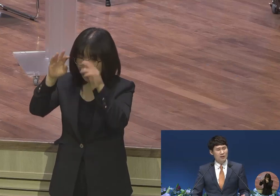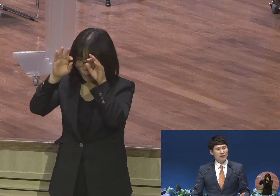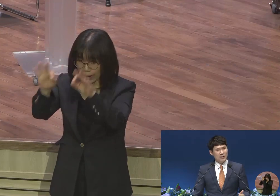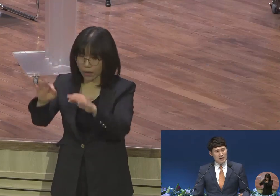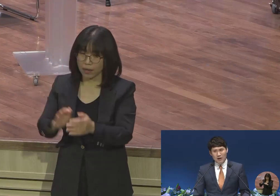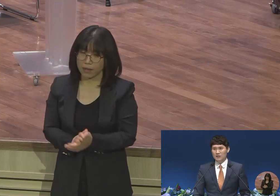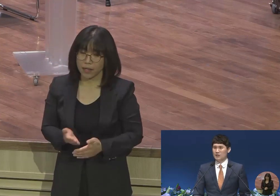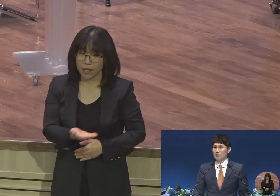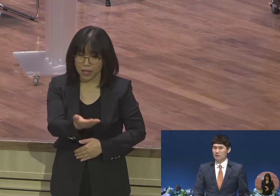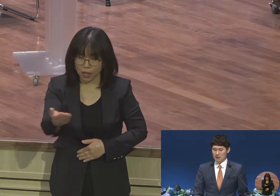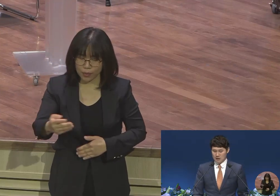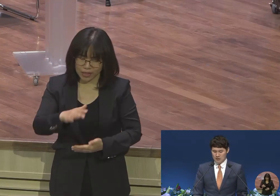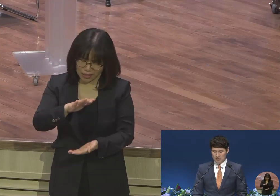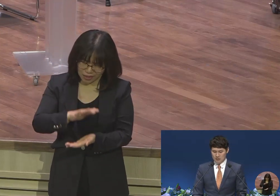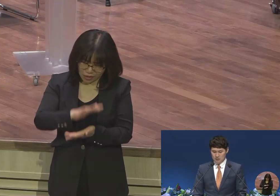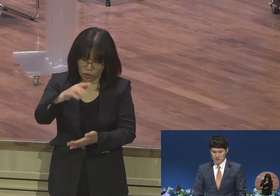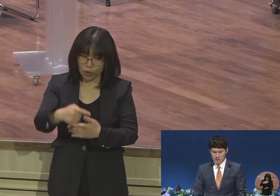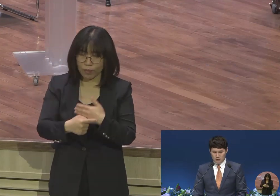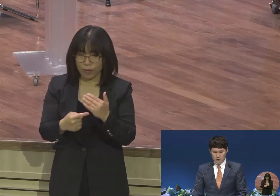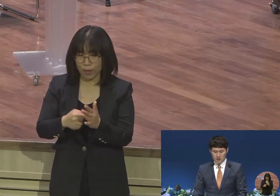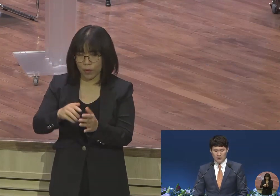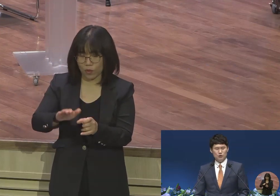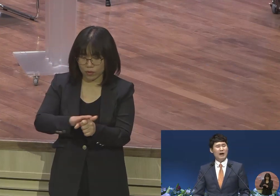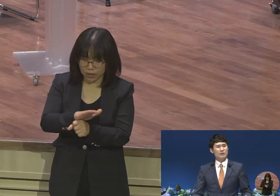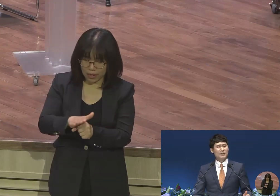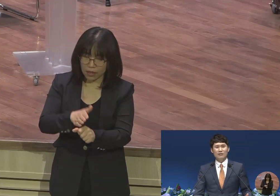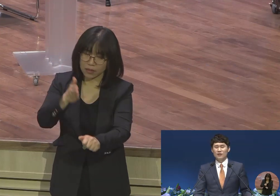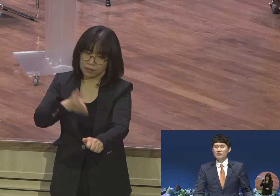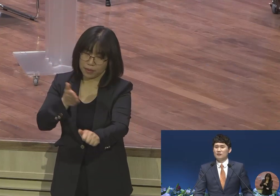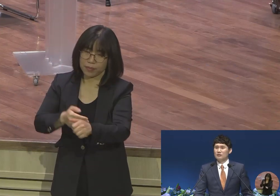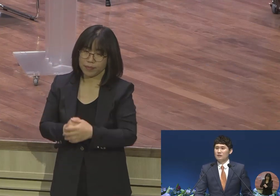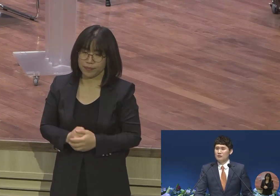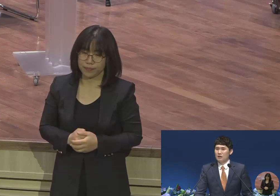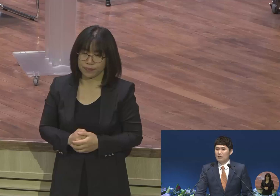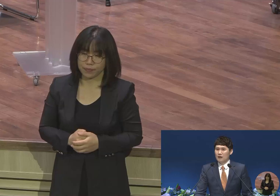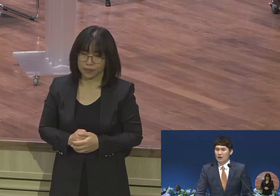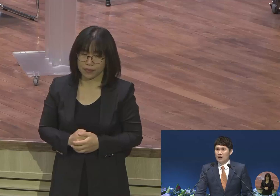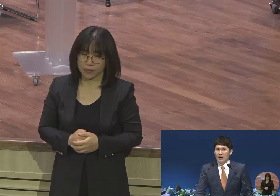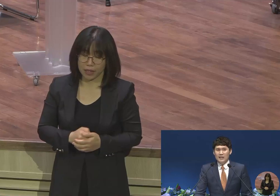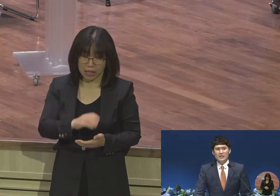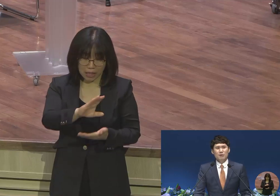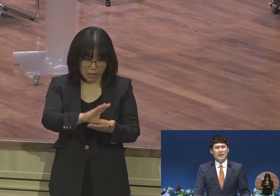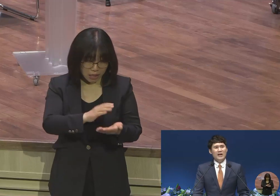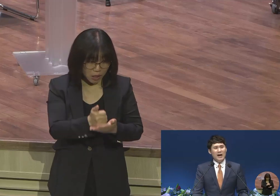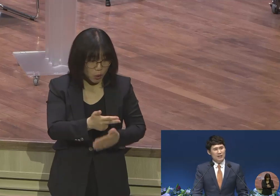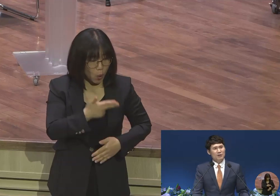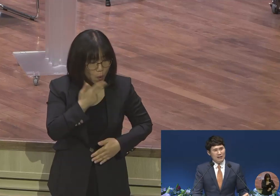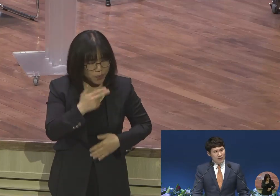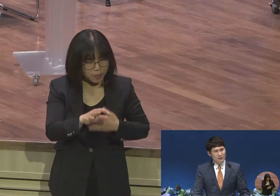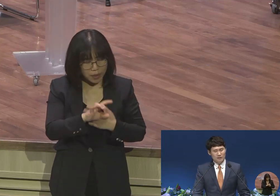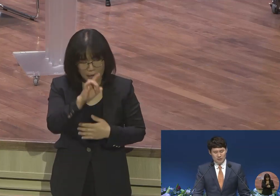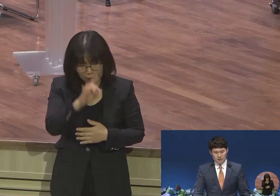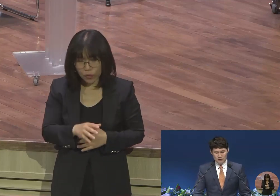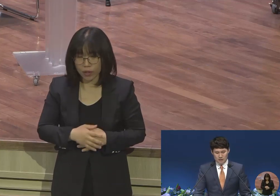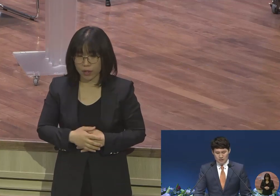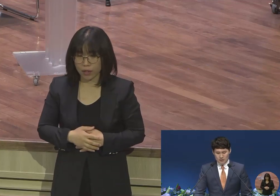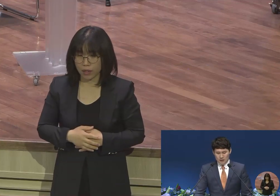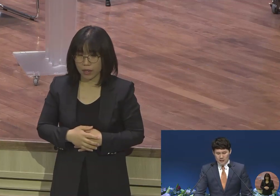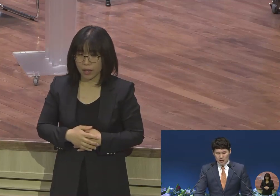갈망하시기 바랍니다 그리스도 아니면 안되는 하나님의 나라가 아니면 안되는 그